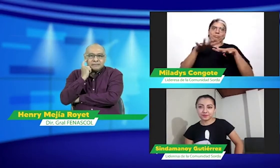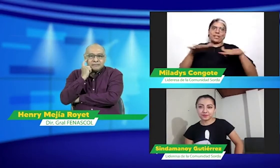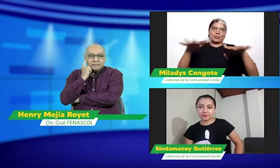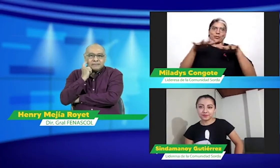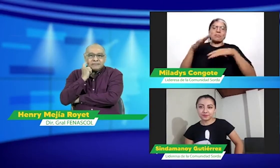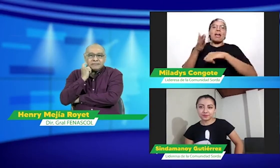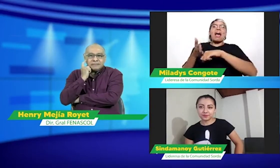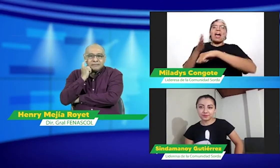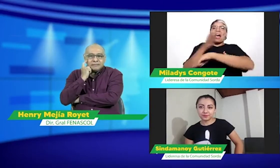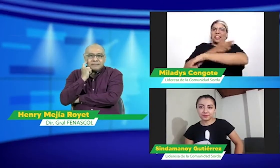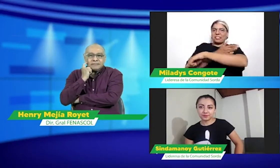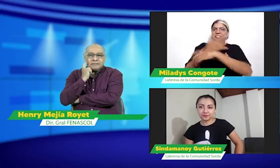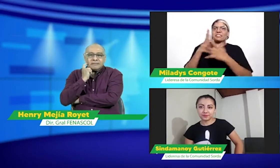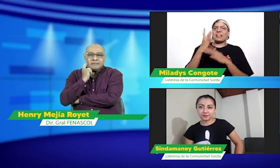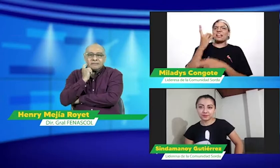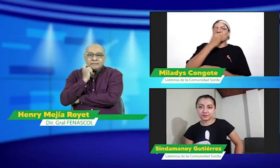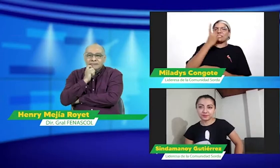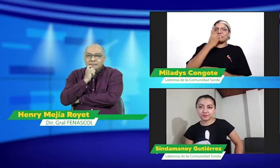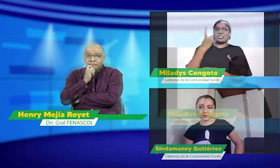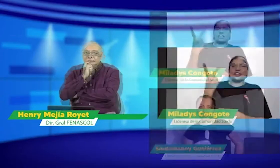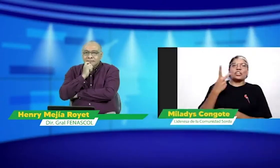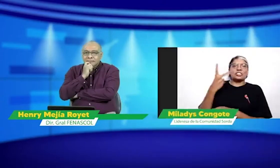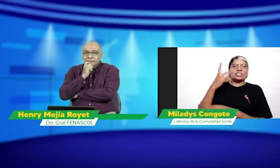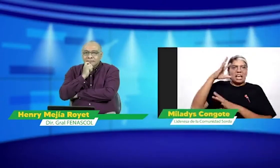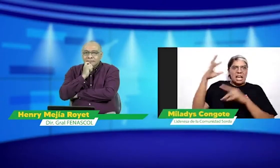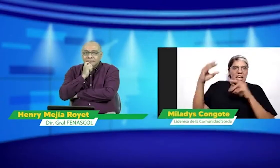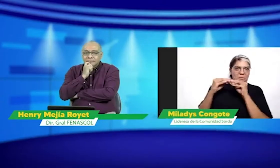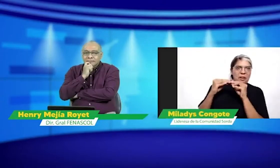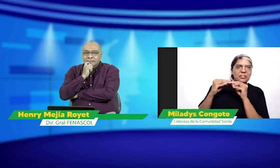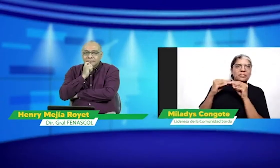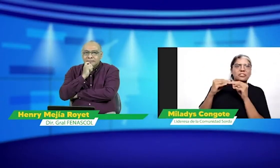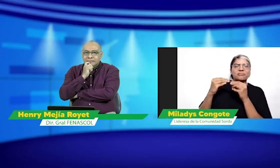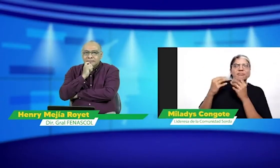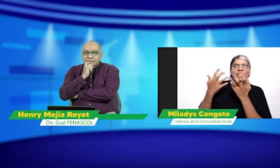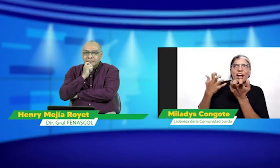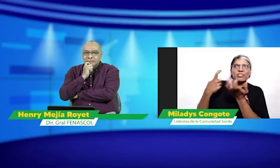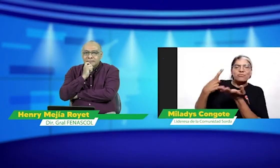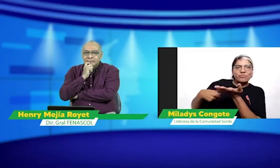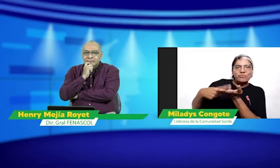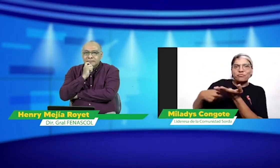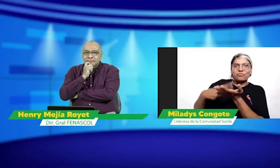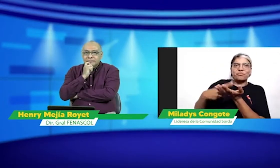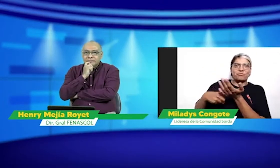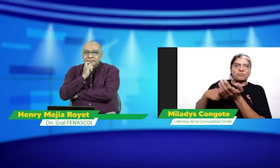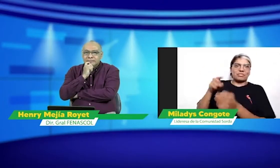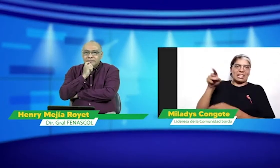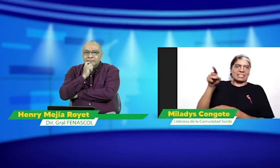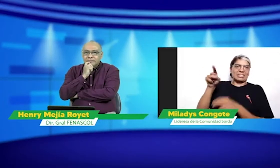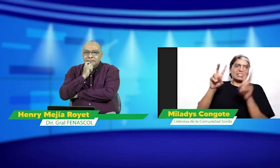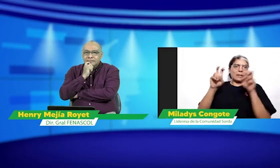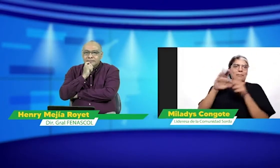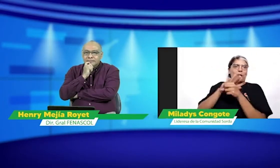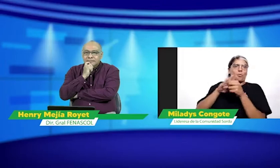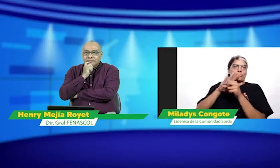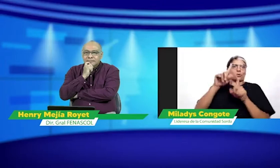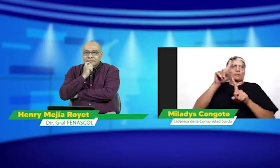Gracias, sobre todo por permitirlo. Ya anteriormente con Cinda habíamos hablado de que